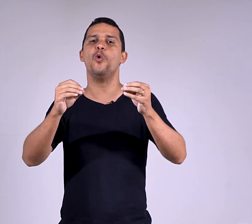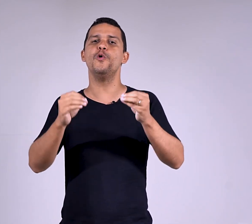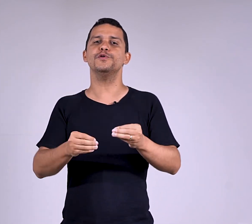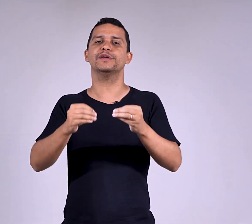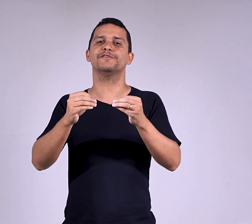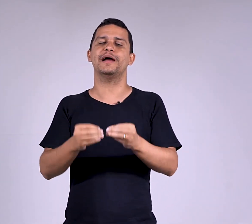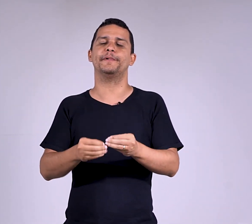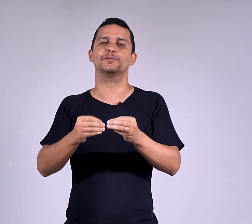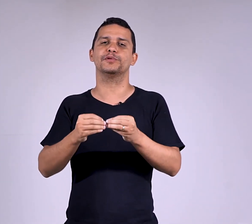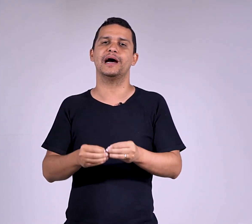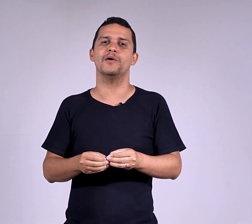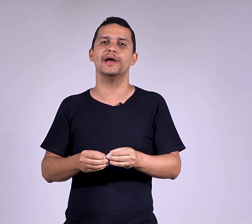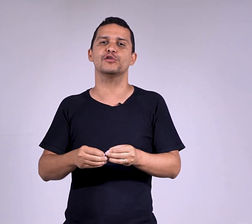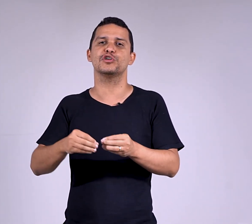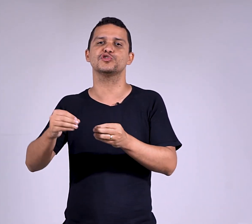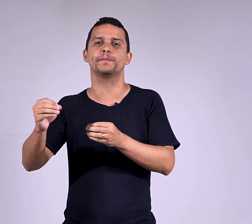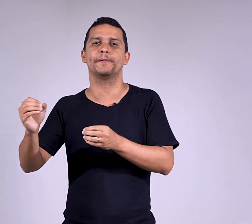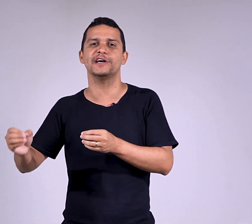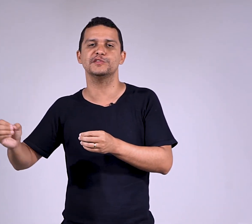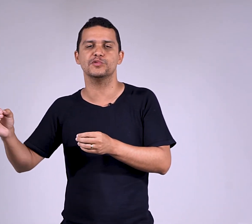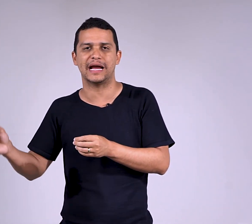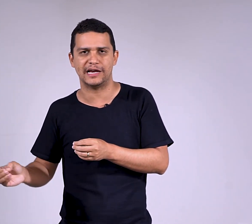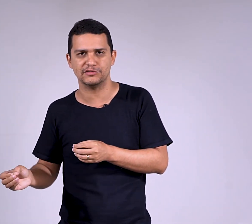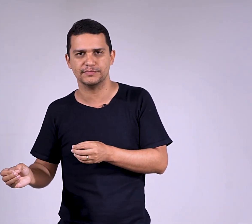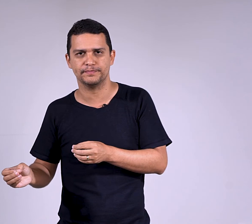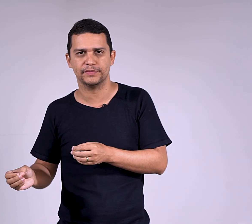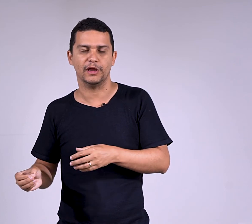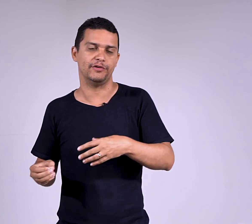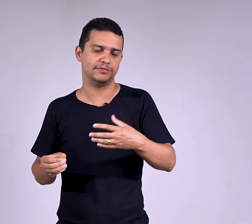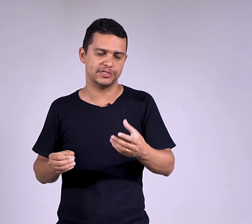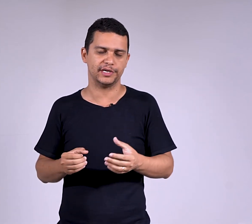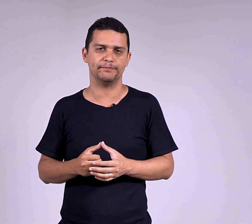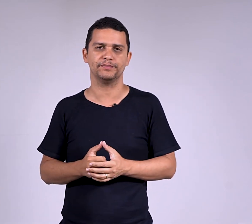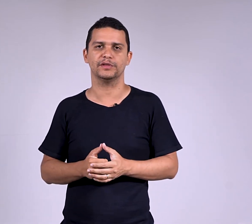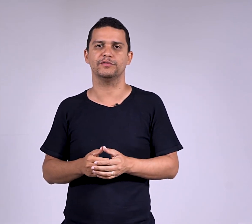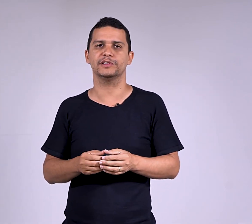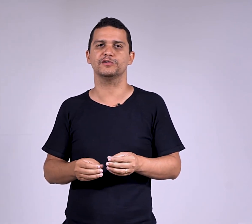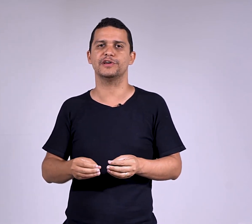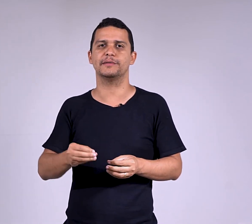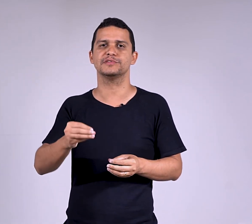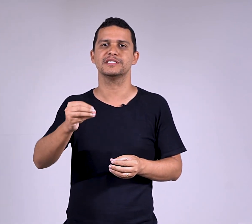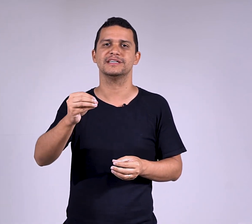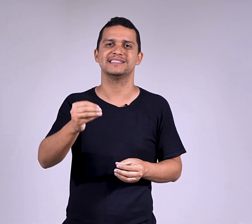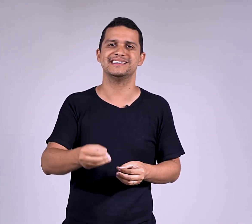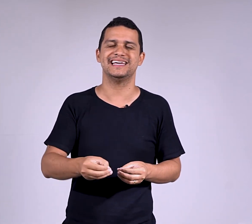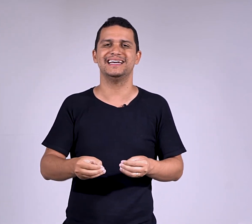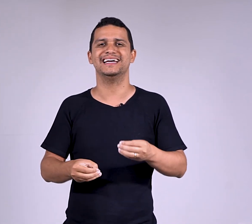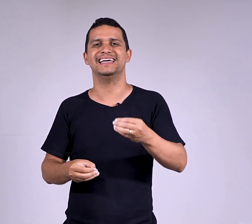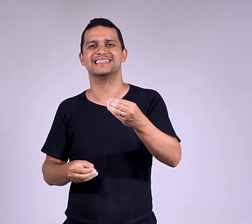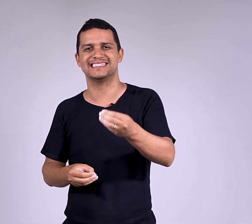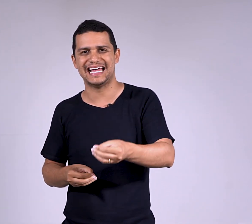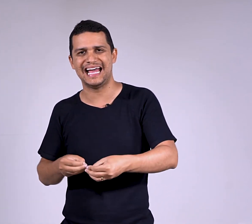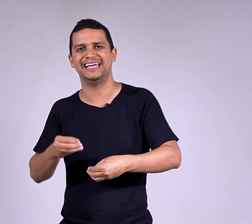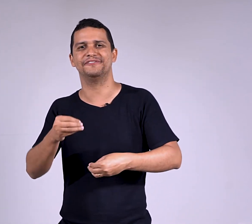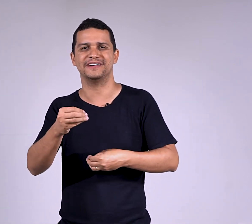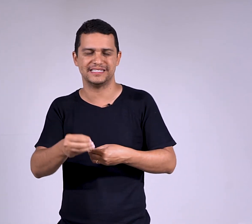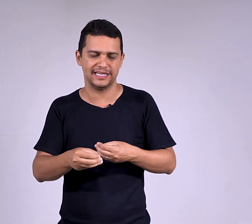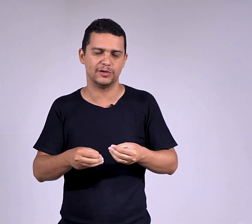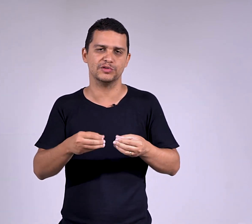O único que vai para o plural é o nosso próximo caso. É o verbo ser. Então, vou ter os verbos ser, estar e fazer com